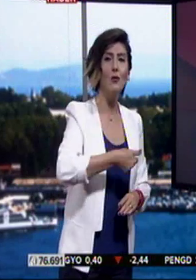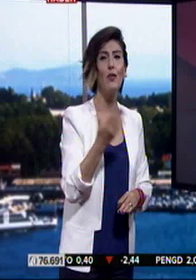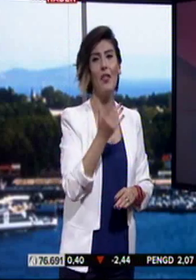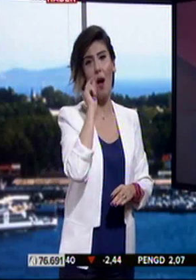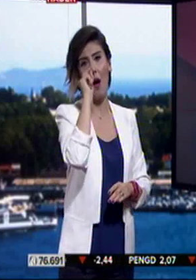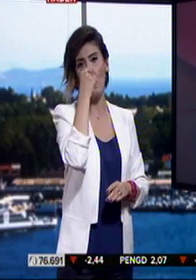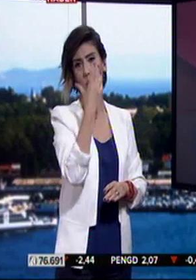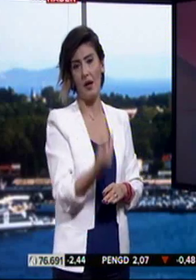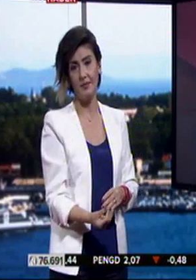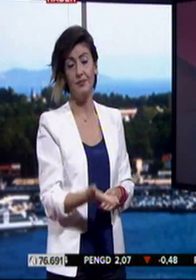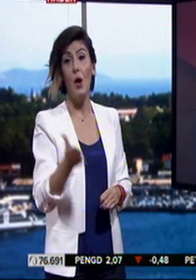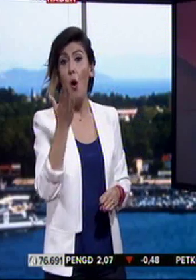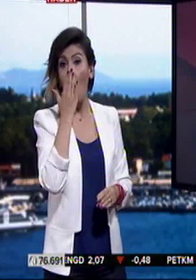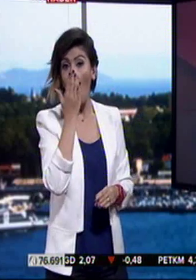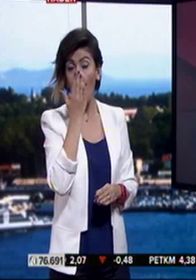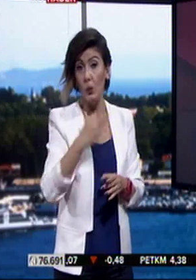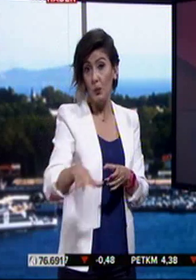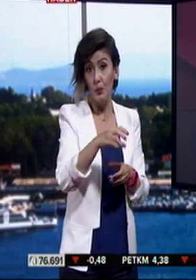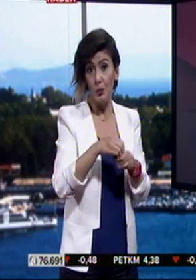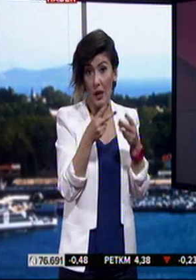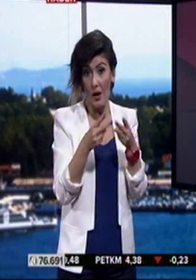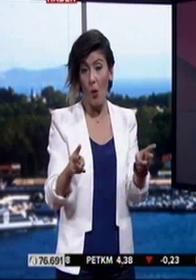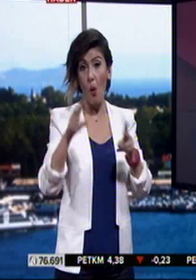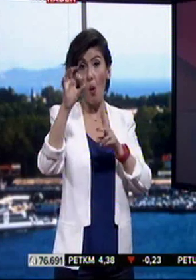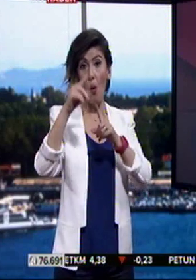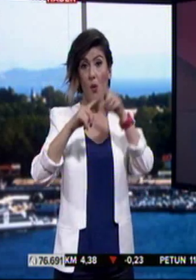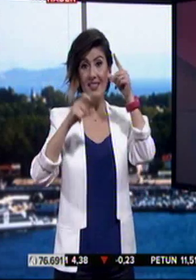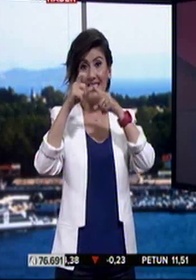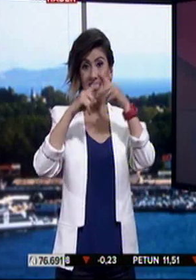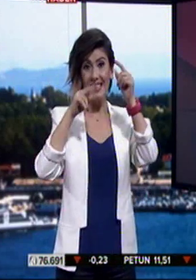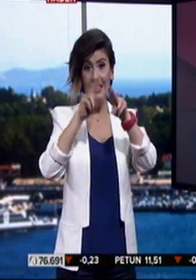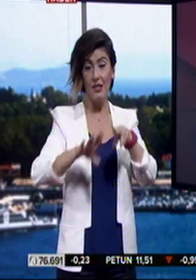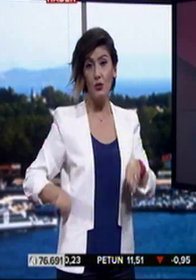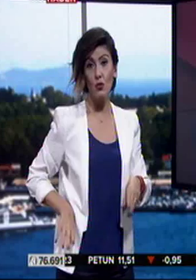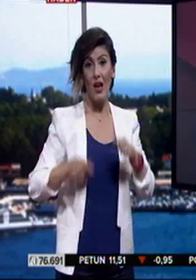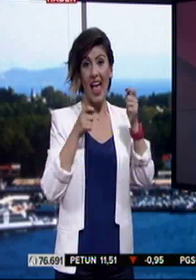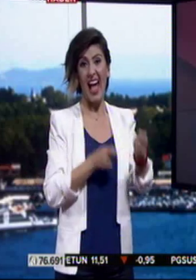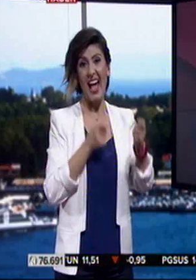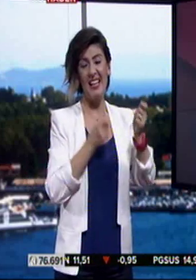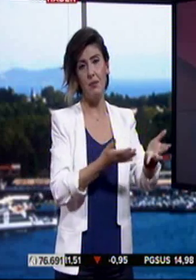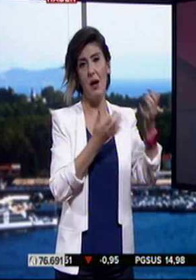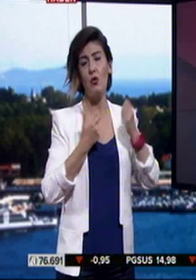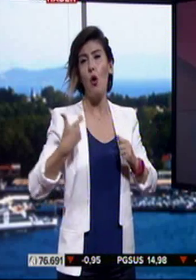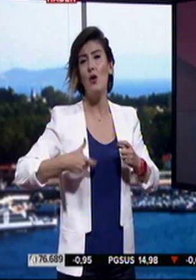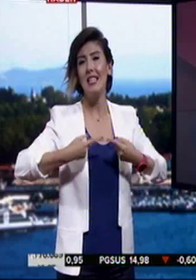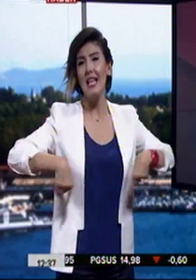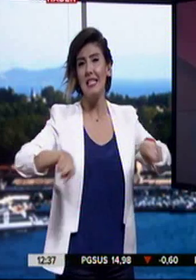kolay hale geliyor. Okulların bünyesinde açılan ve otistik çocukların eğitim aldığı özel sınıflar bunların başında yer alıyor.